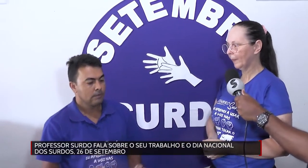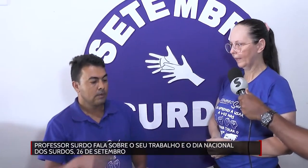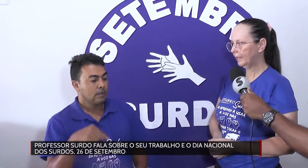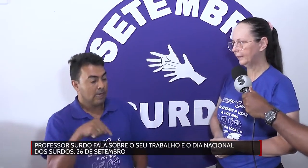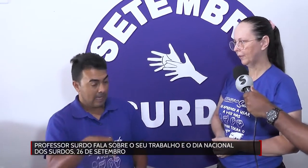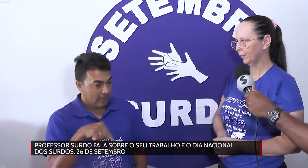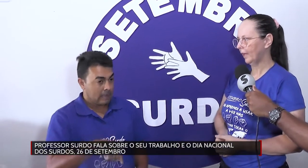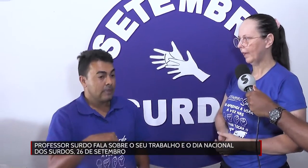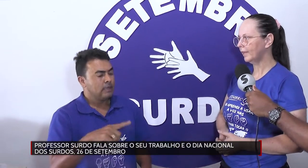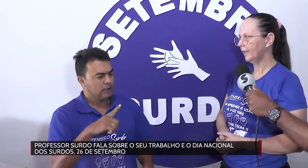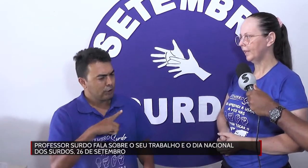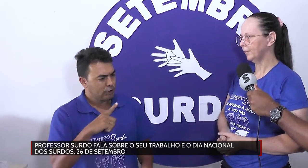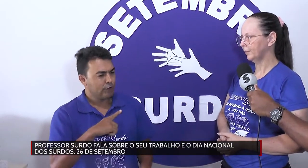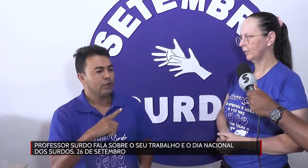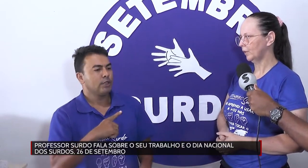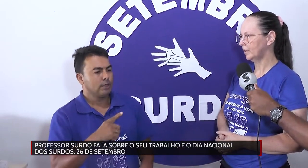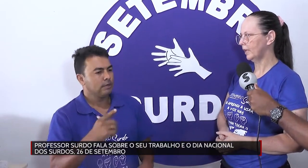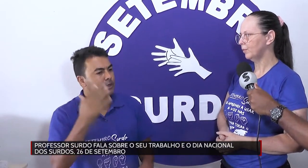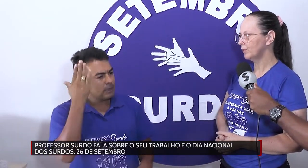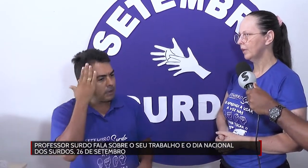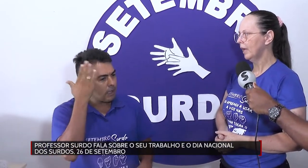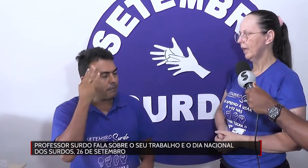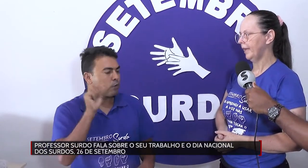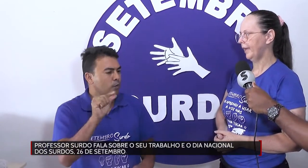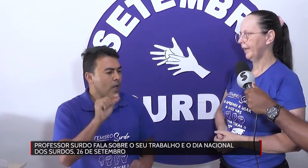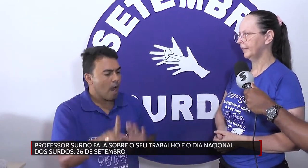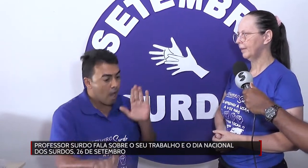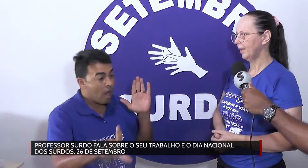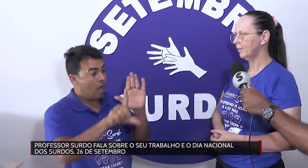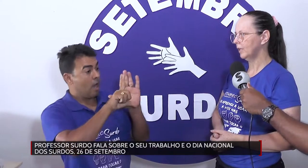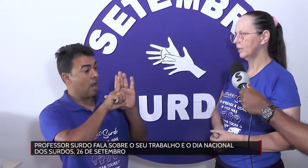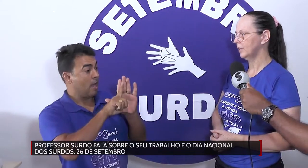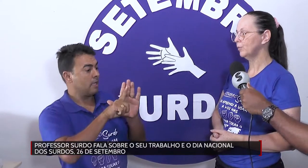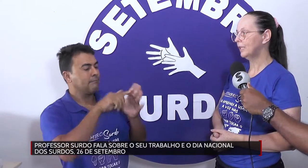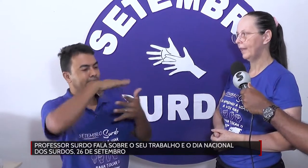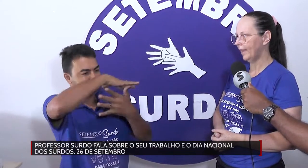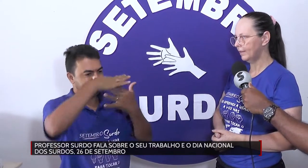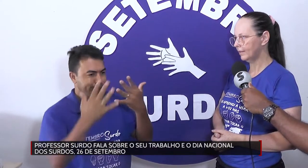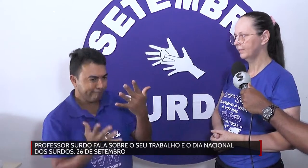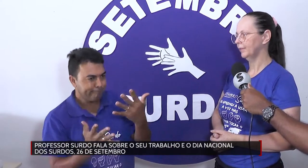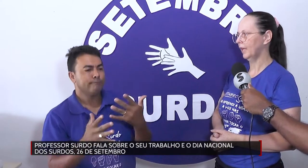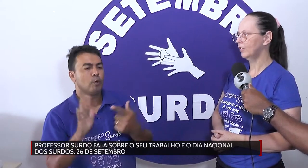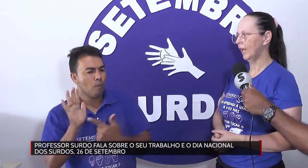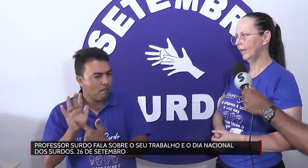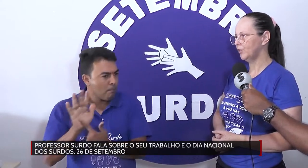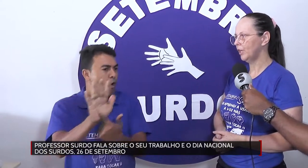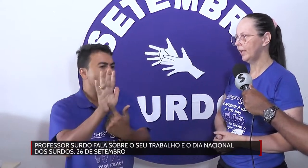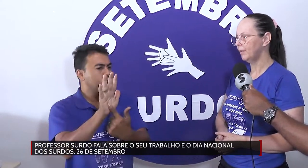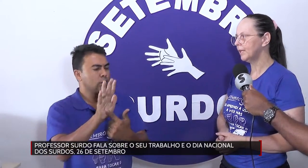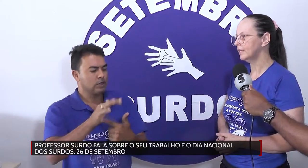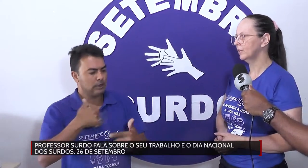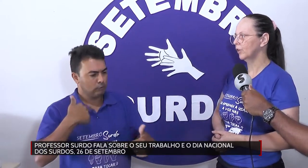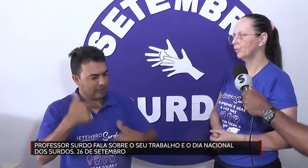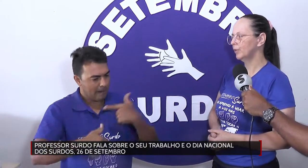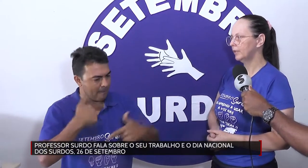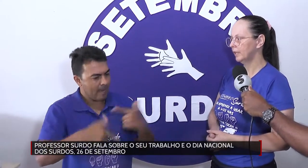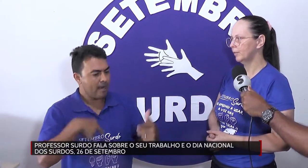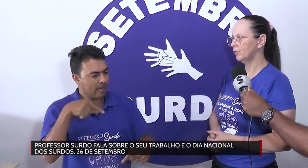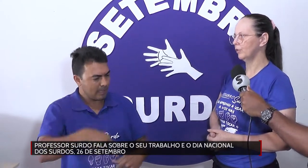Então, aqui nós temos, sabemos, nós temos leis, a lei de Libras, nós mostramos, nós